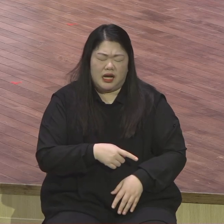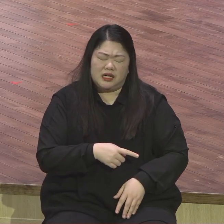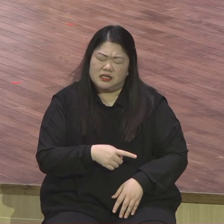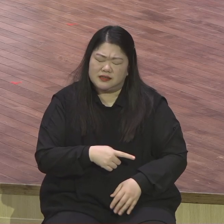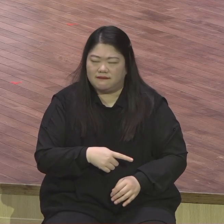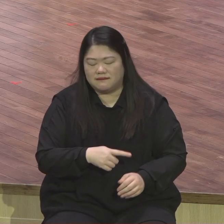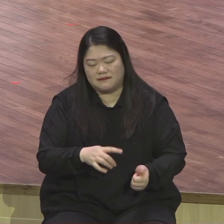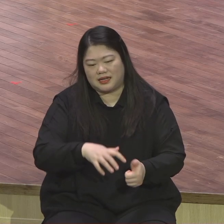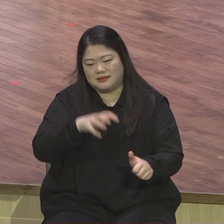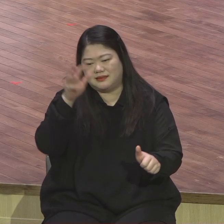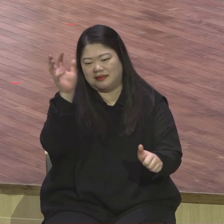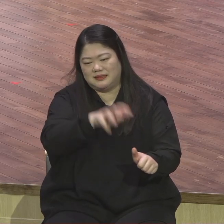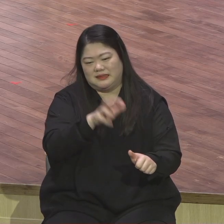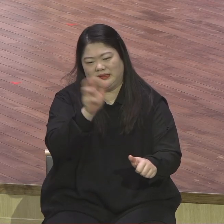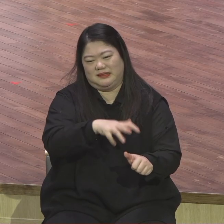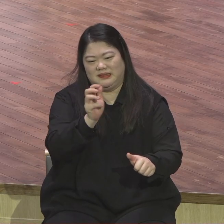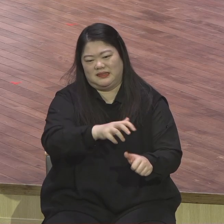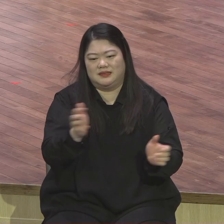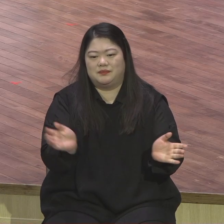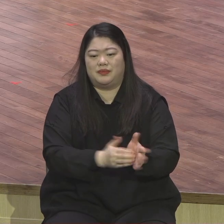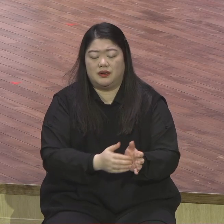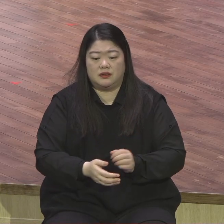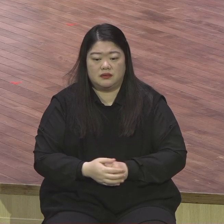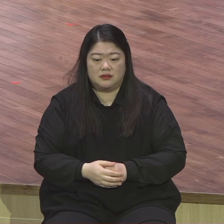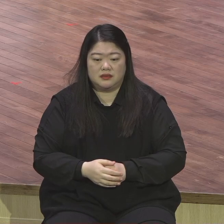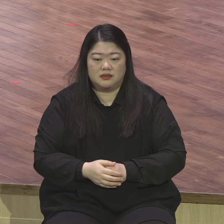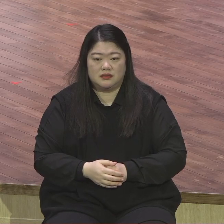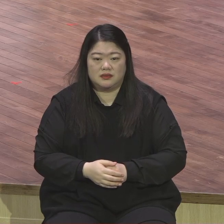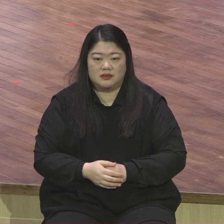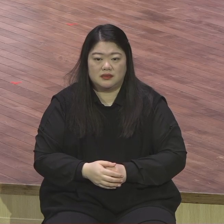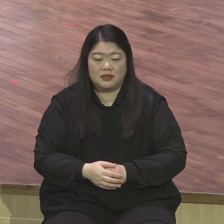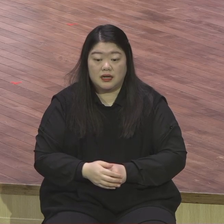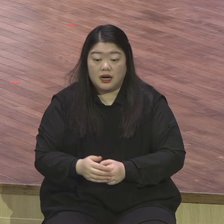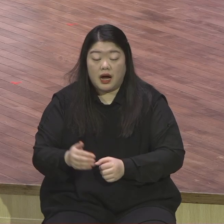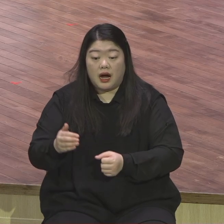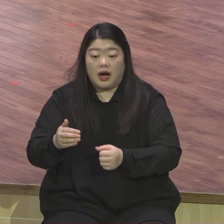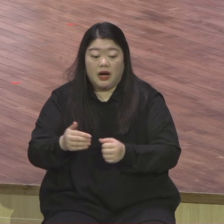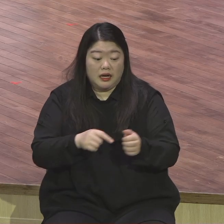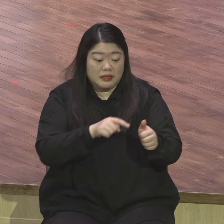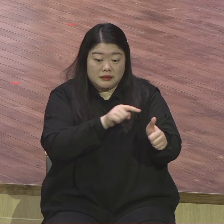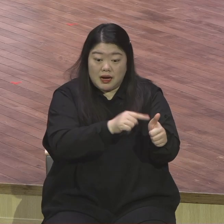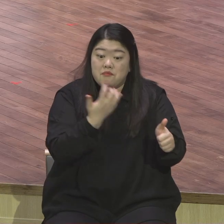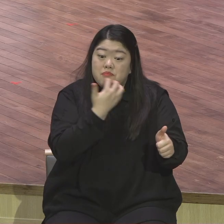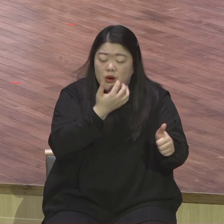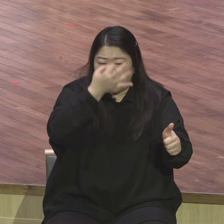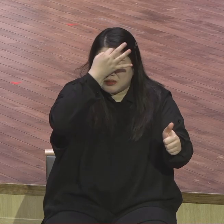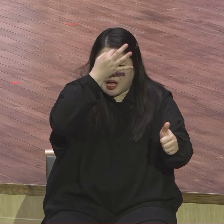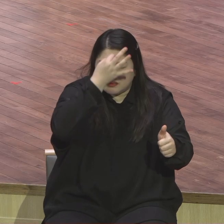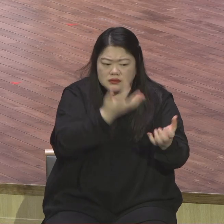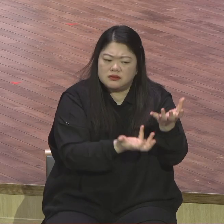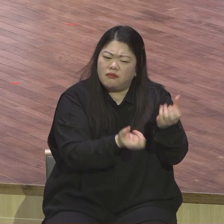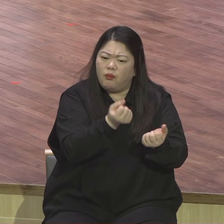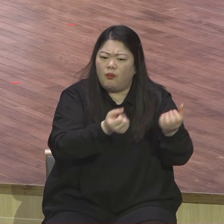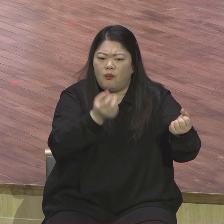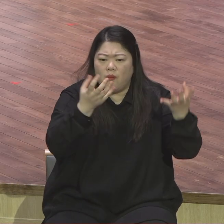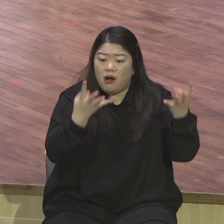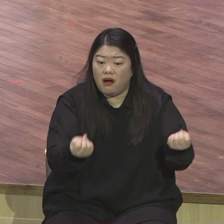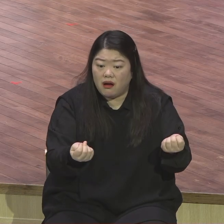각종 달란트를 주었는데 그 달란트를 다른 사람과 비교해 비교해 그러다가 다